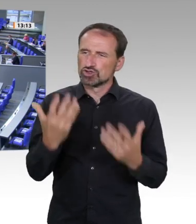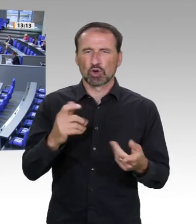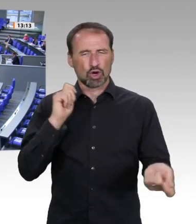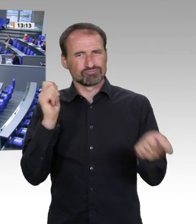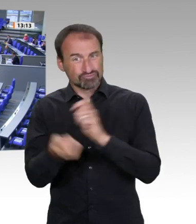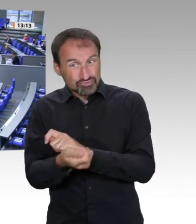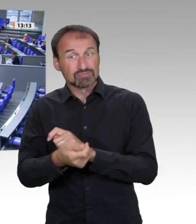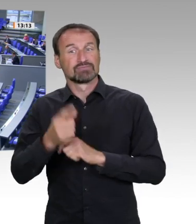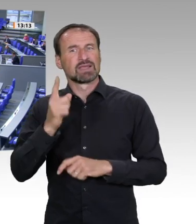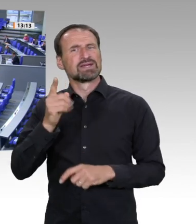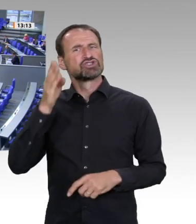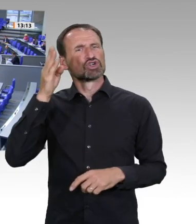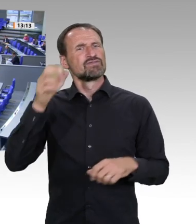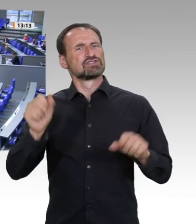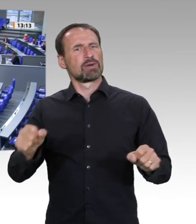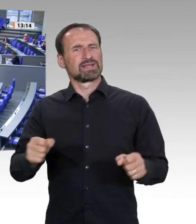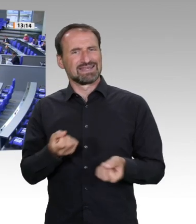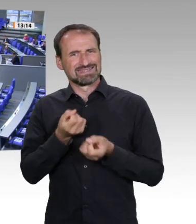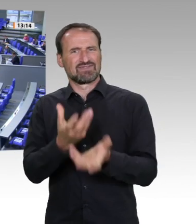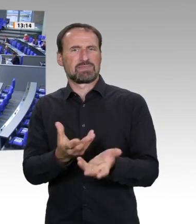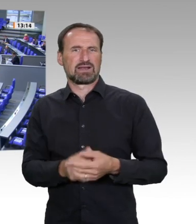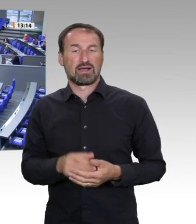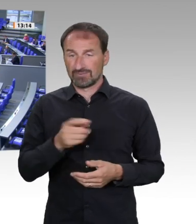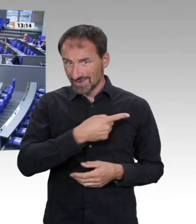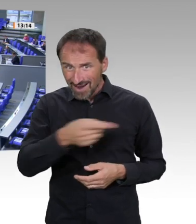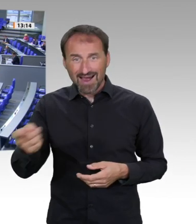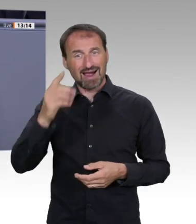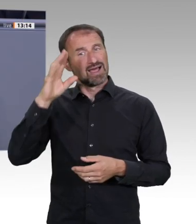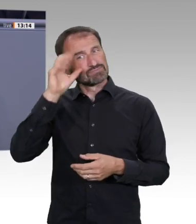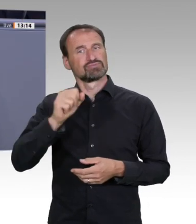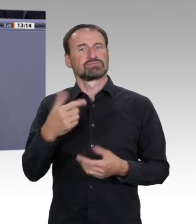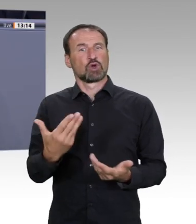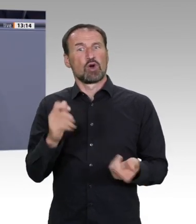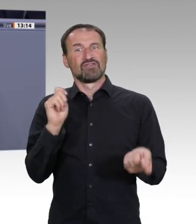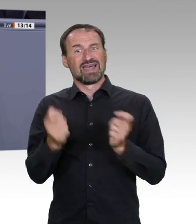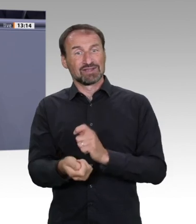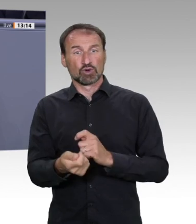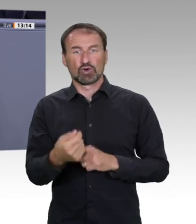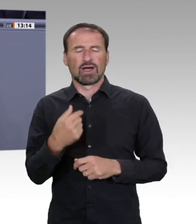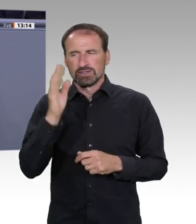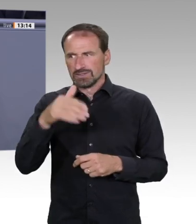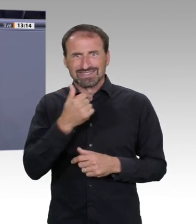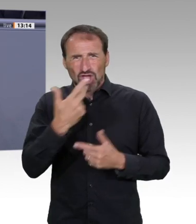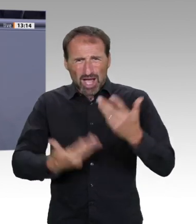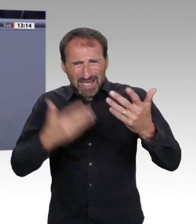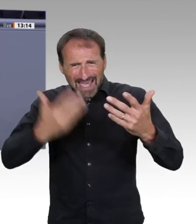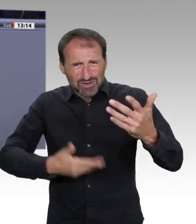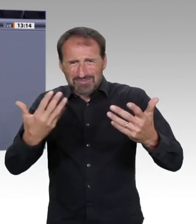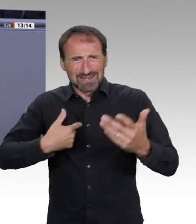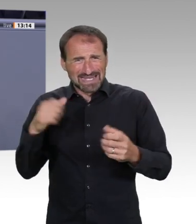Es ist das Digitalisierungs-Megaprojekt der Bundesregierung. Fünf Jahre Arbeit hat sie in die IT-Konsolidierung bereits gesteckt.